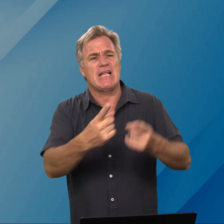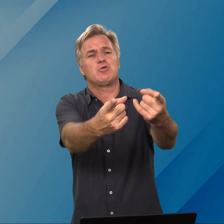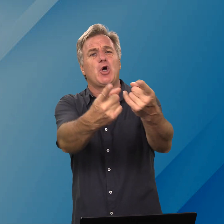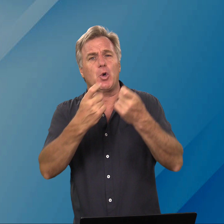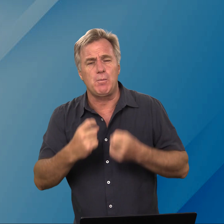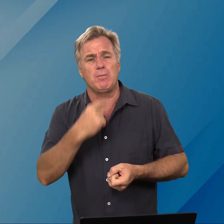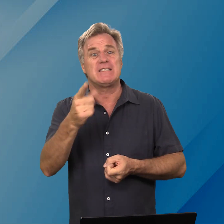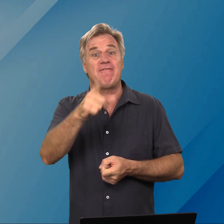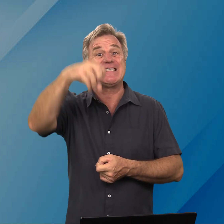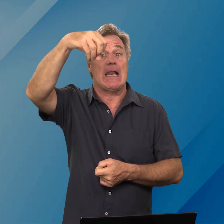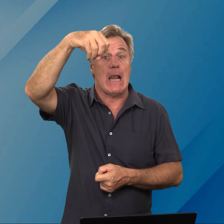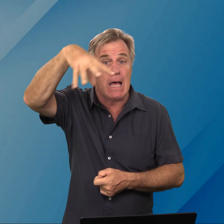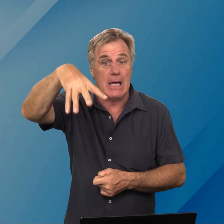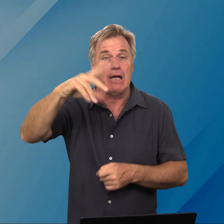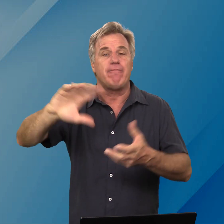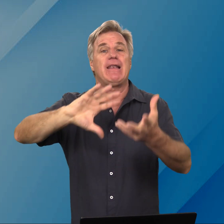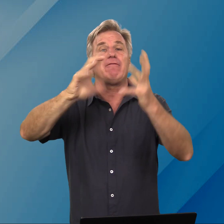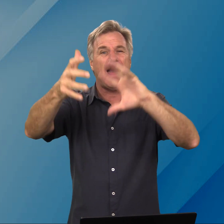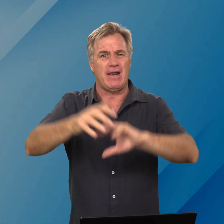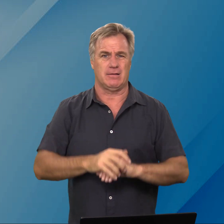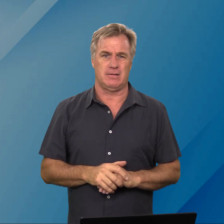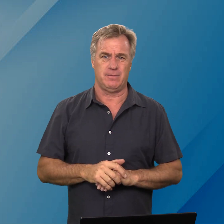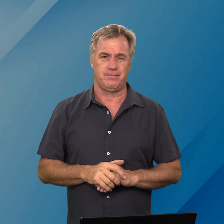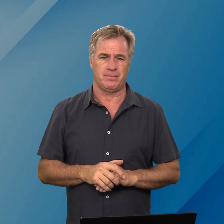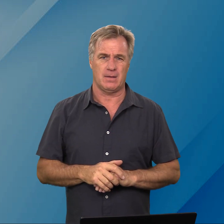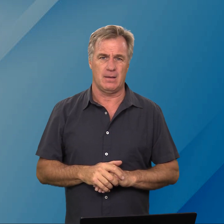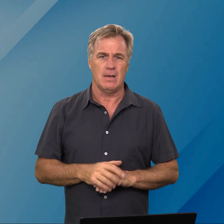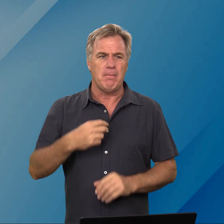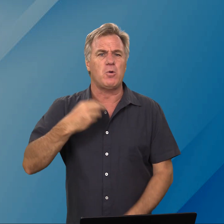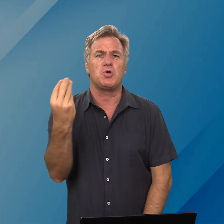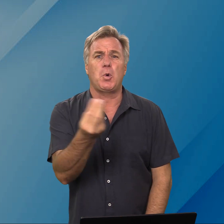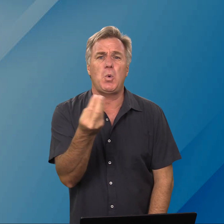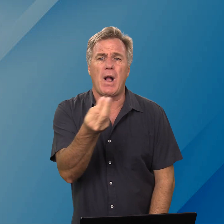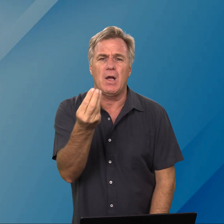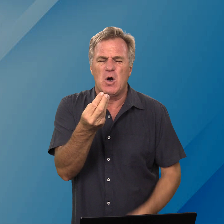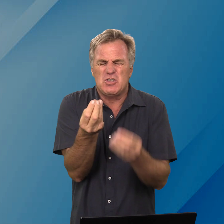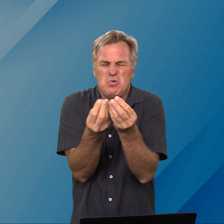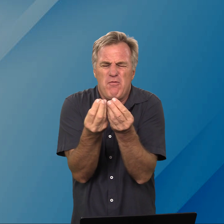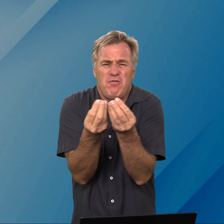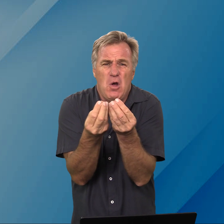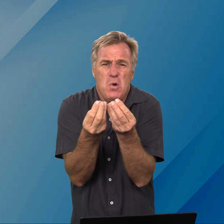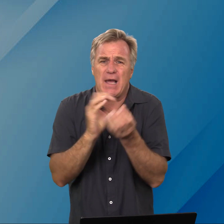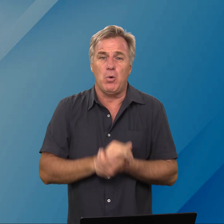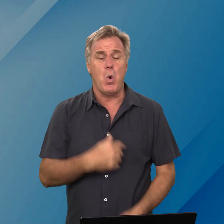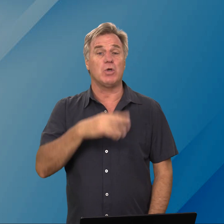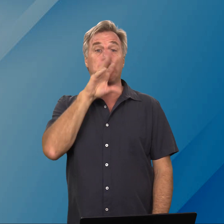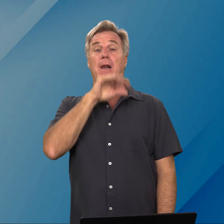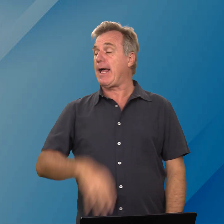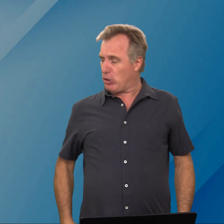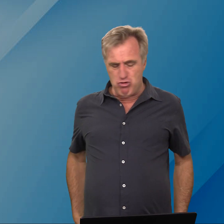hy het ons geroep om te sê wees die licht van die wereld maar ons rook ons is so flauw licht hoe ons praat jy